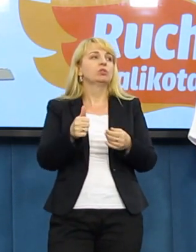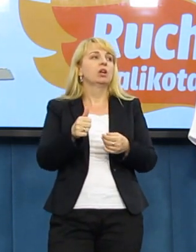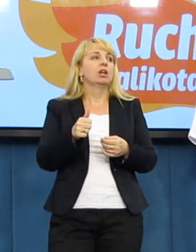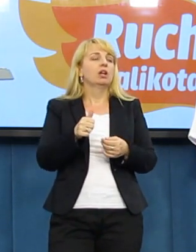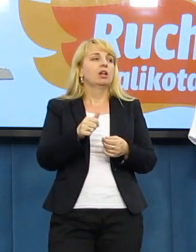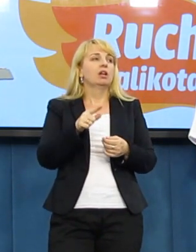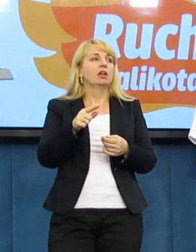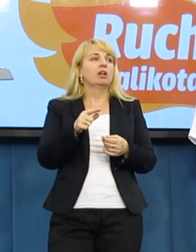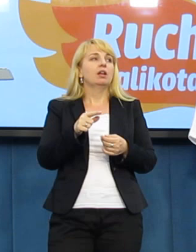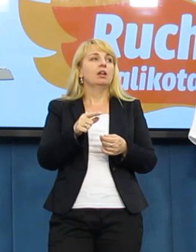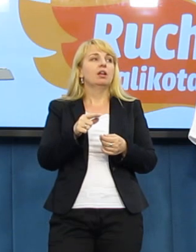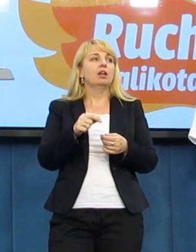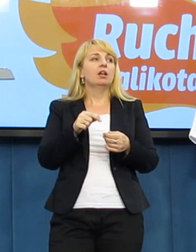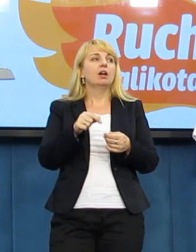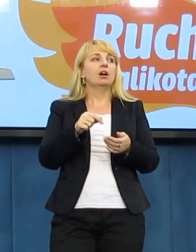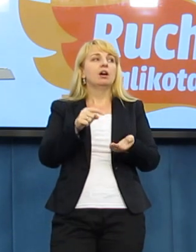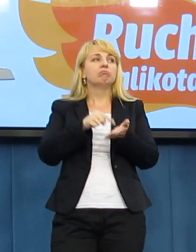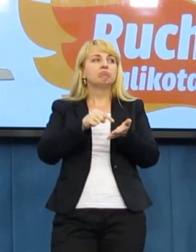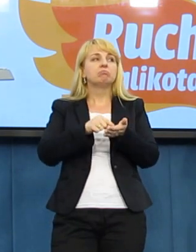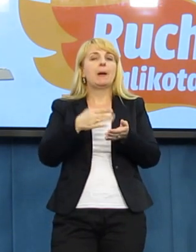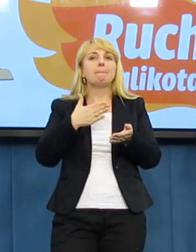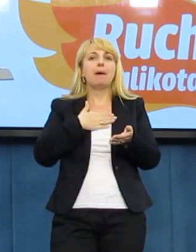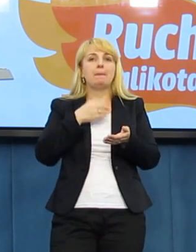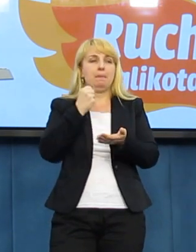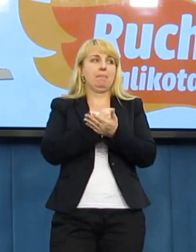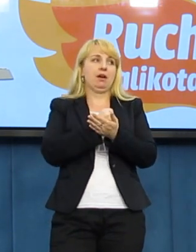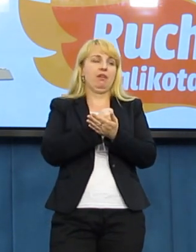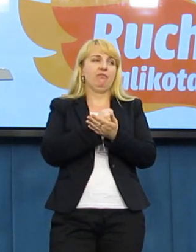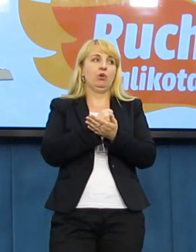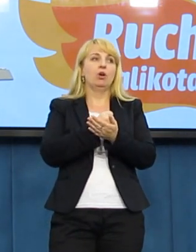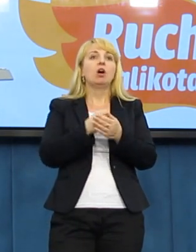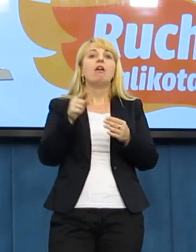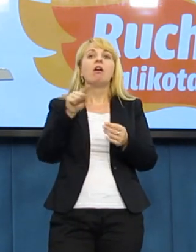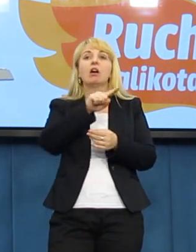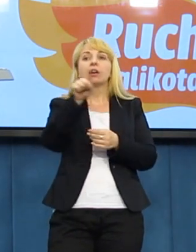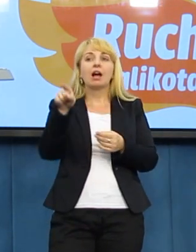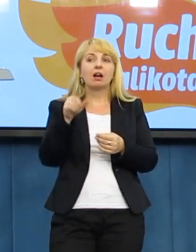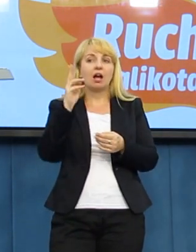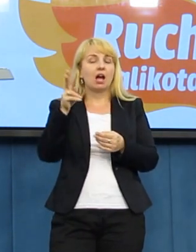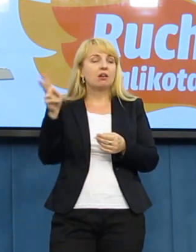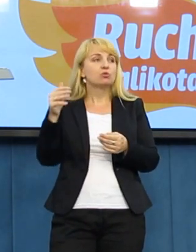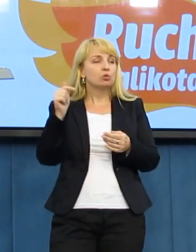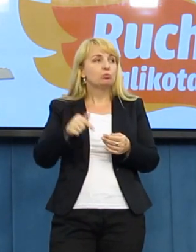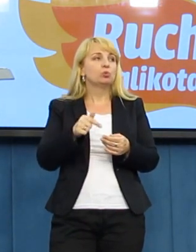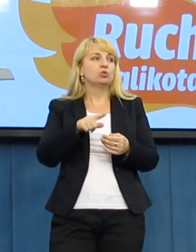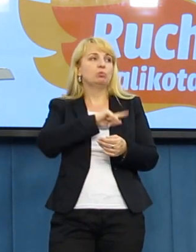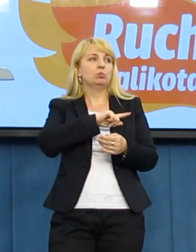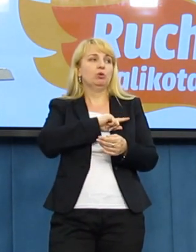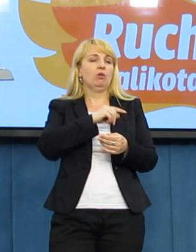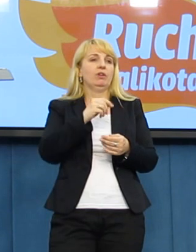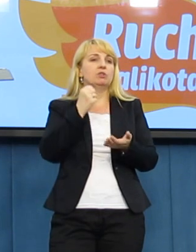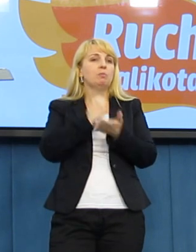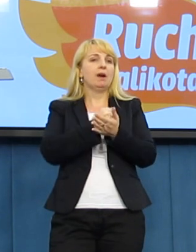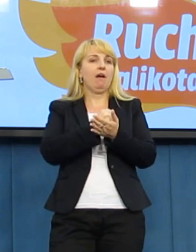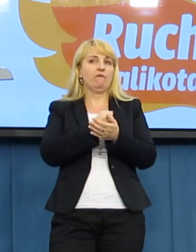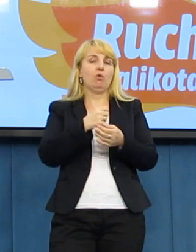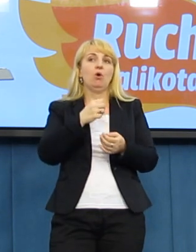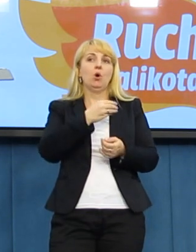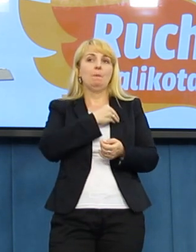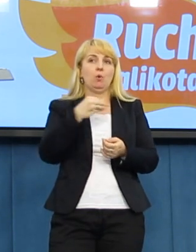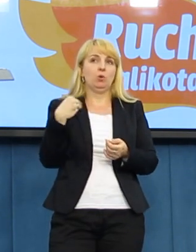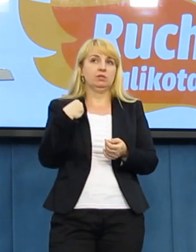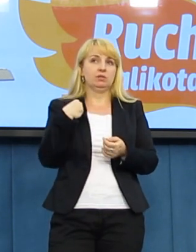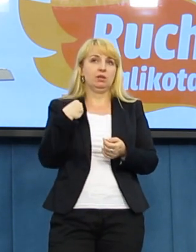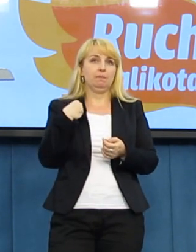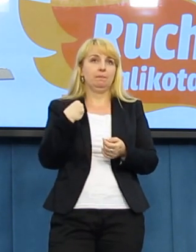że przecież takie jest prawo, więc teraz trzeba przestrzegać takiego prawa, jakie jest w Polsce. Więc o co chodzi? Ja rozumiem, że